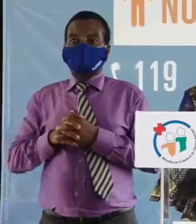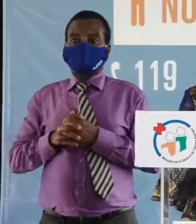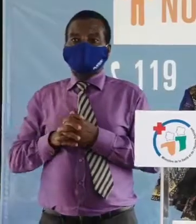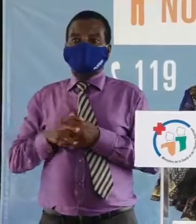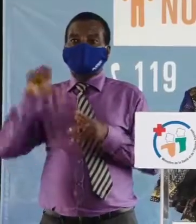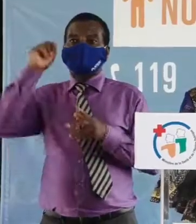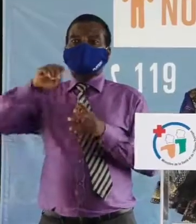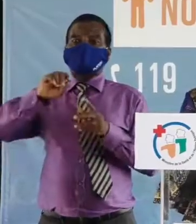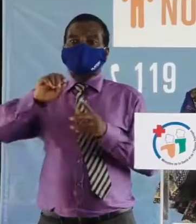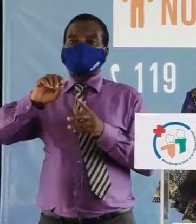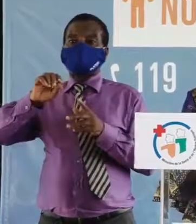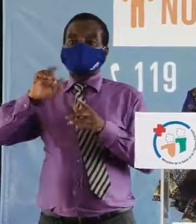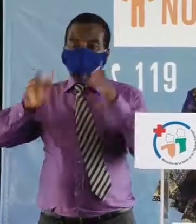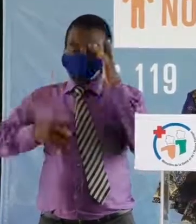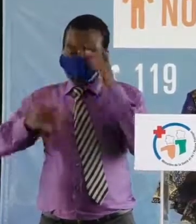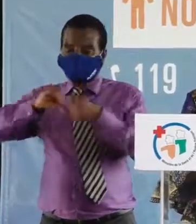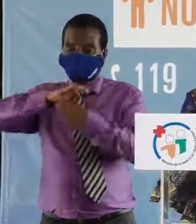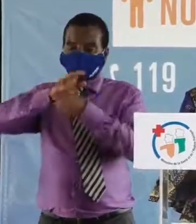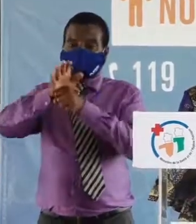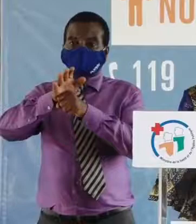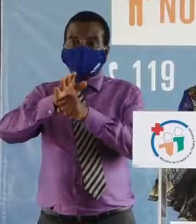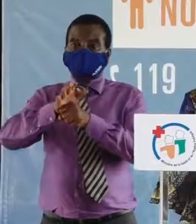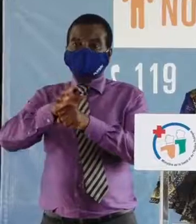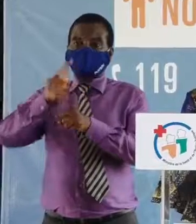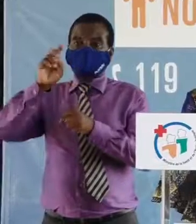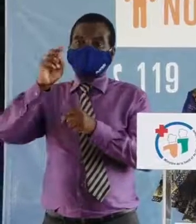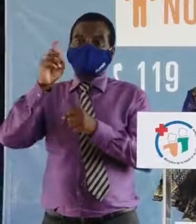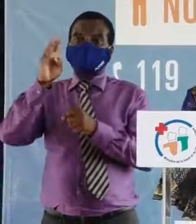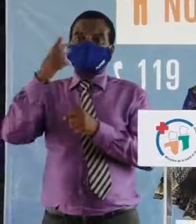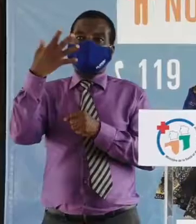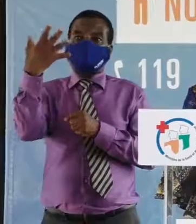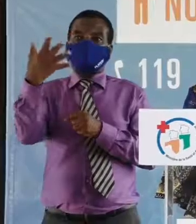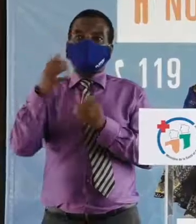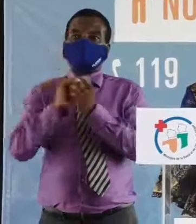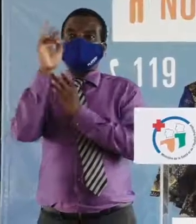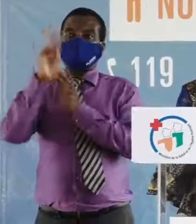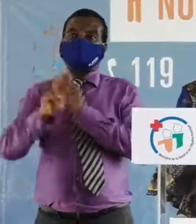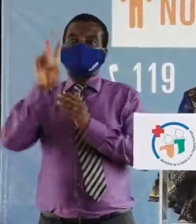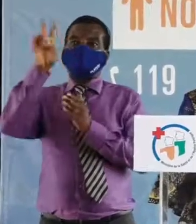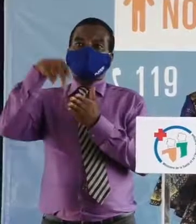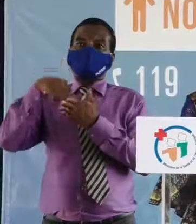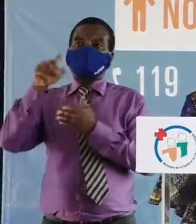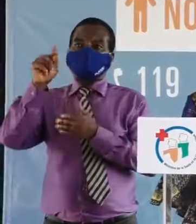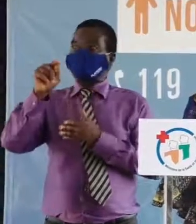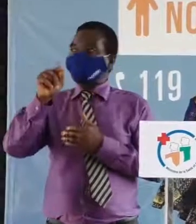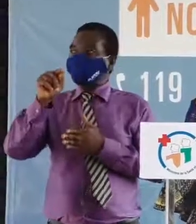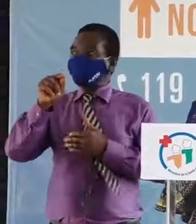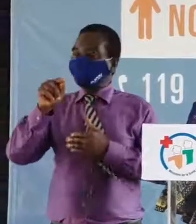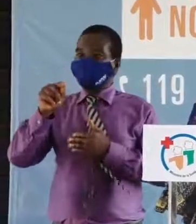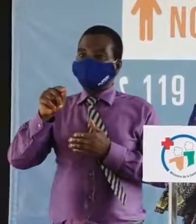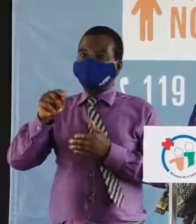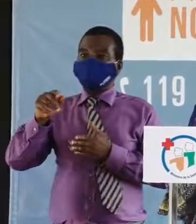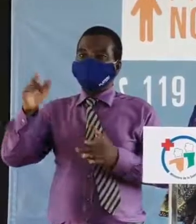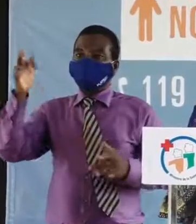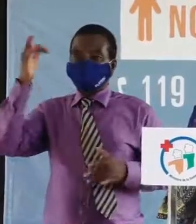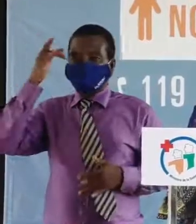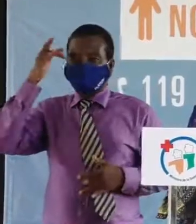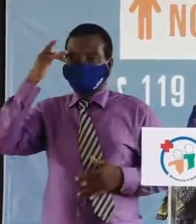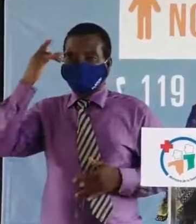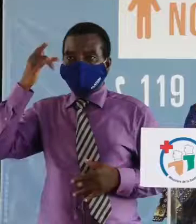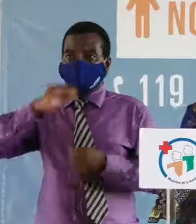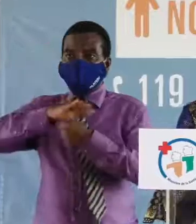Point de la maladie à COVID-19 du 5 juin 2020. La pandémie à